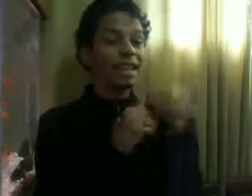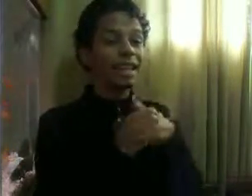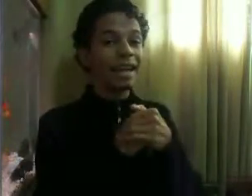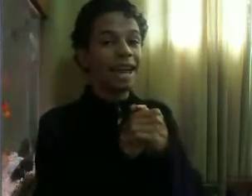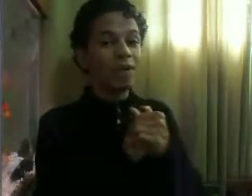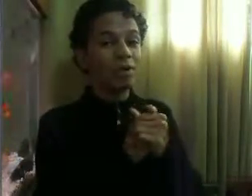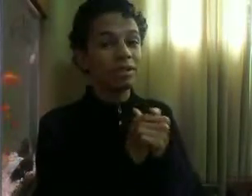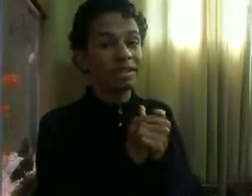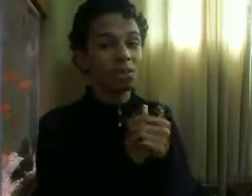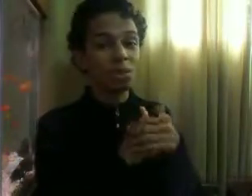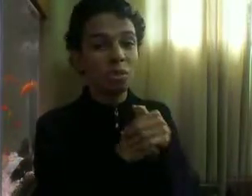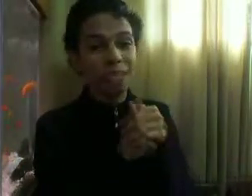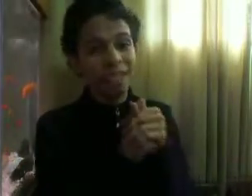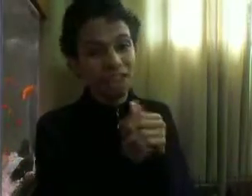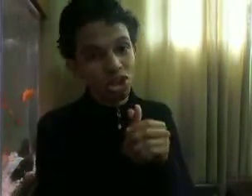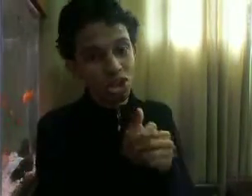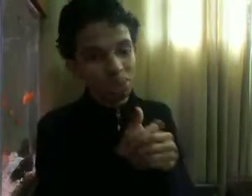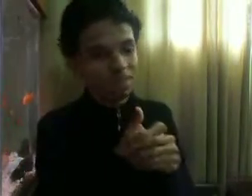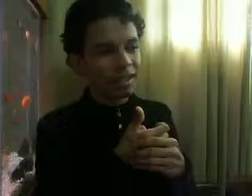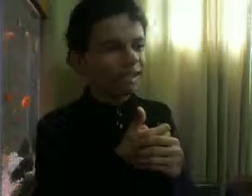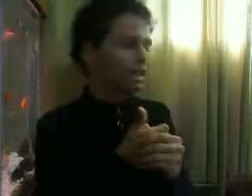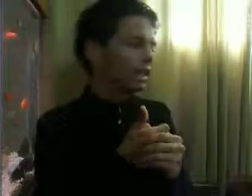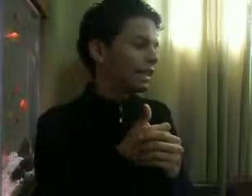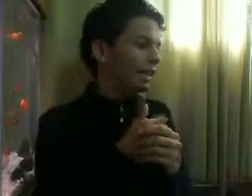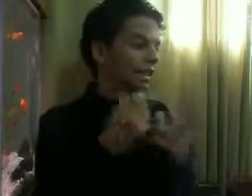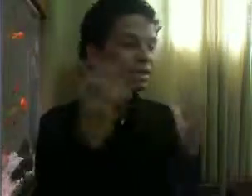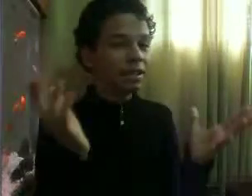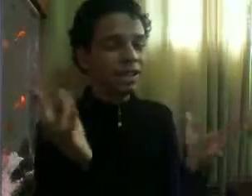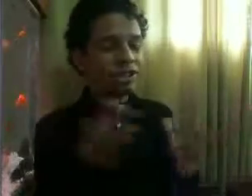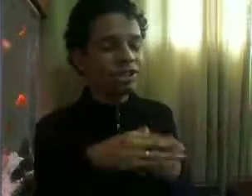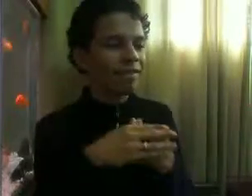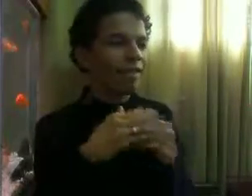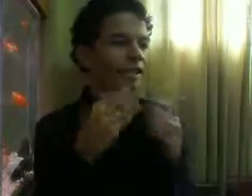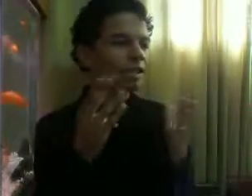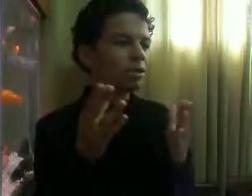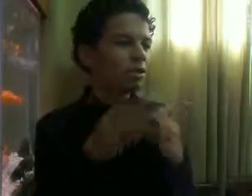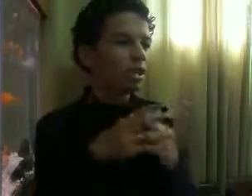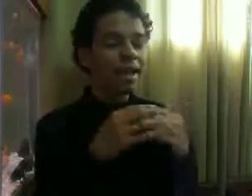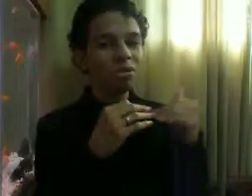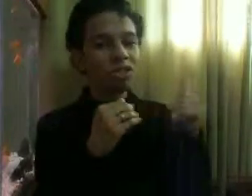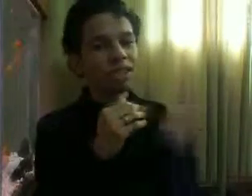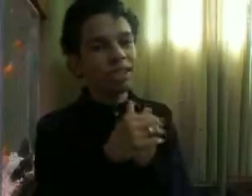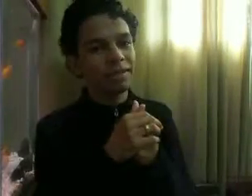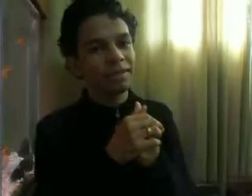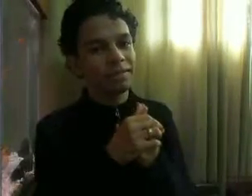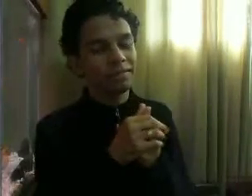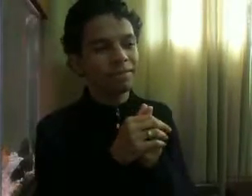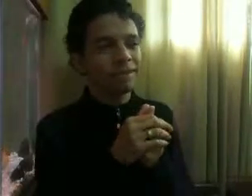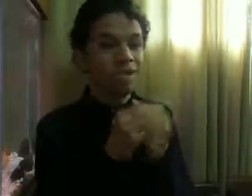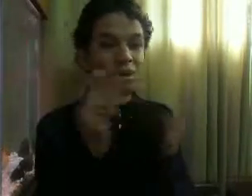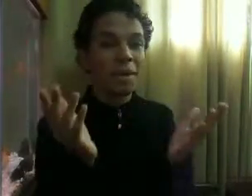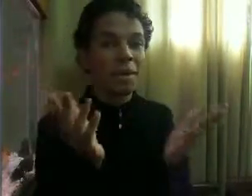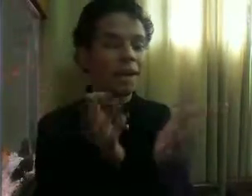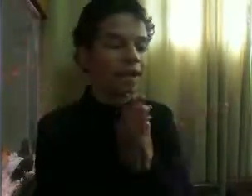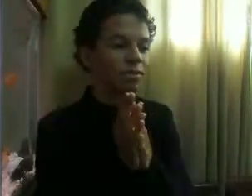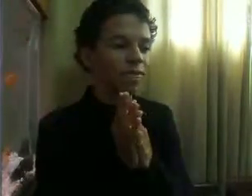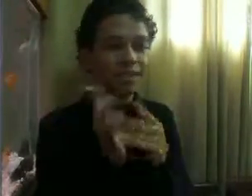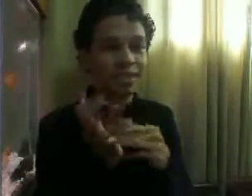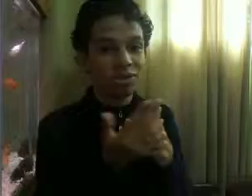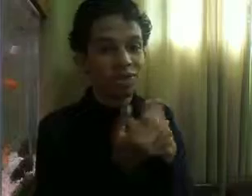ele acaba Encontrando um bilhete E nesse bilhete Estava falando Que bem no dia Que eles comemoraram Três anos de